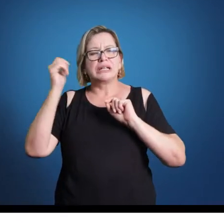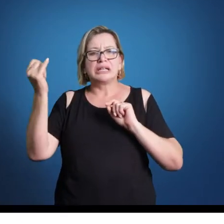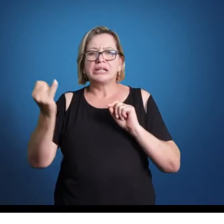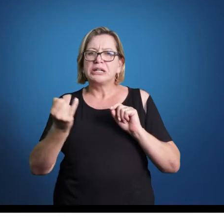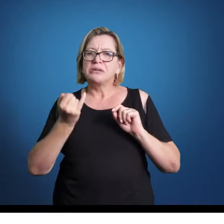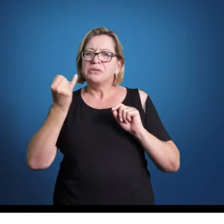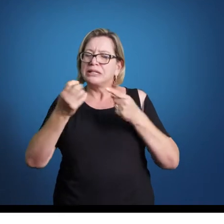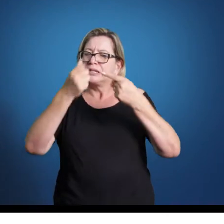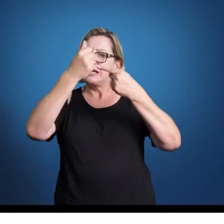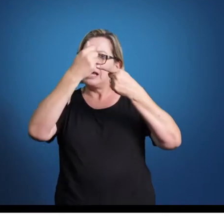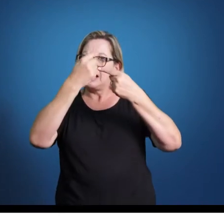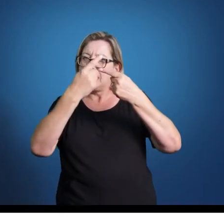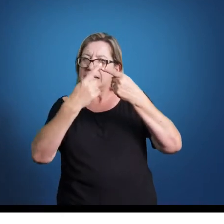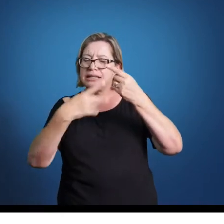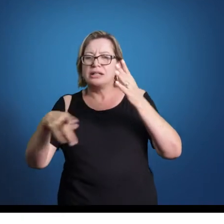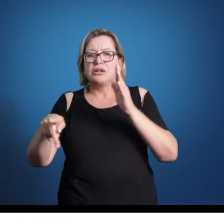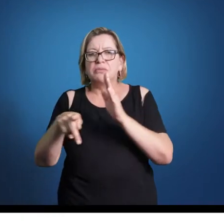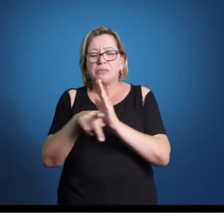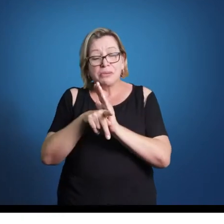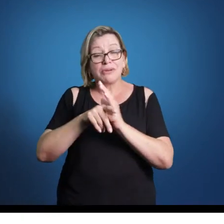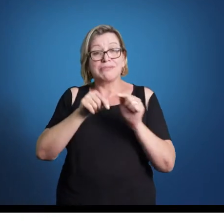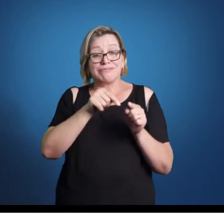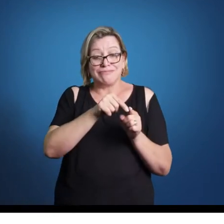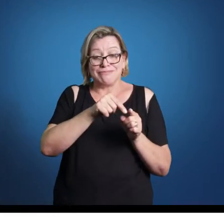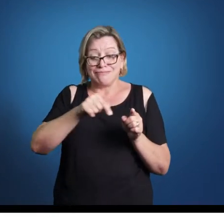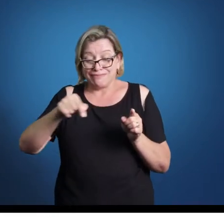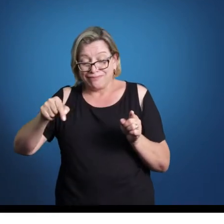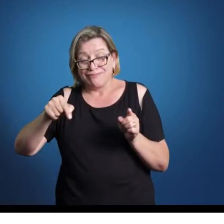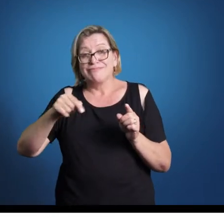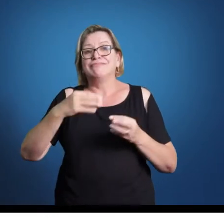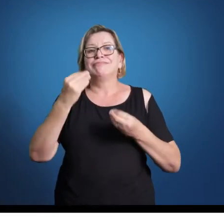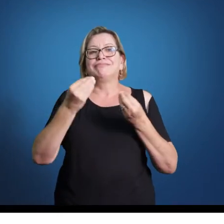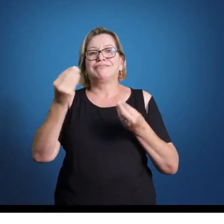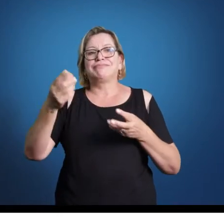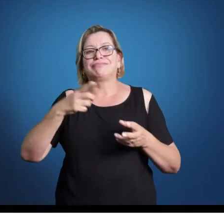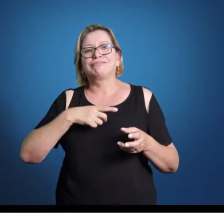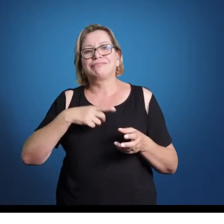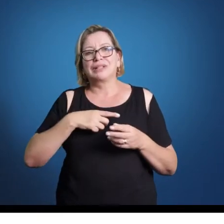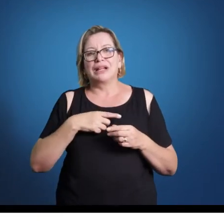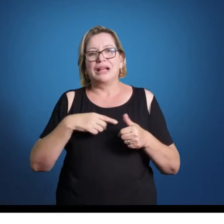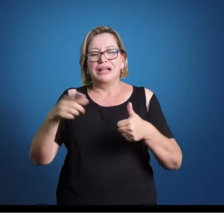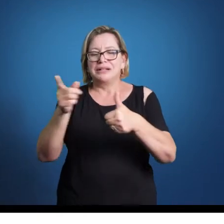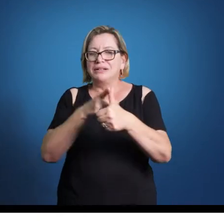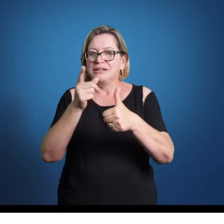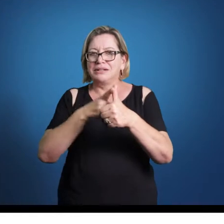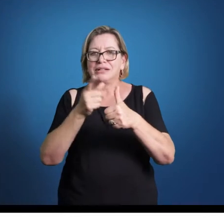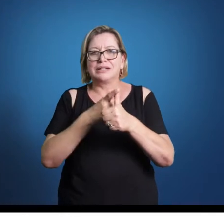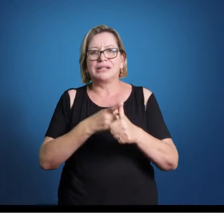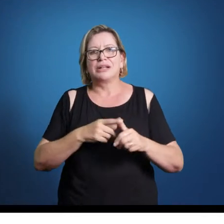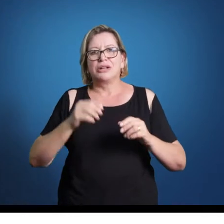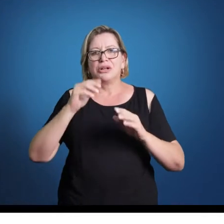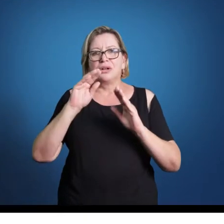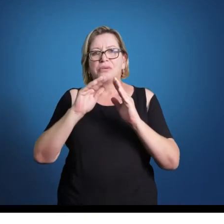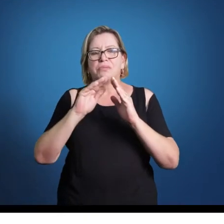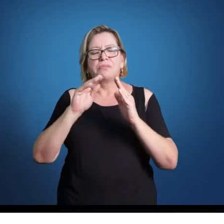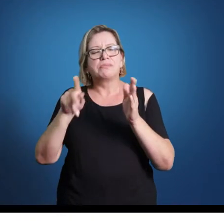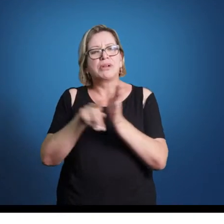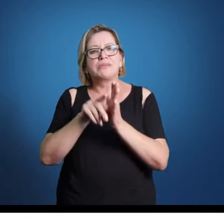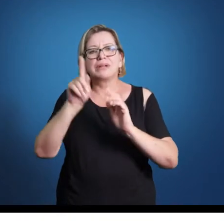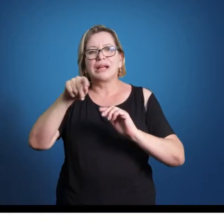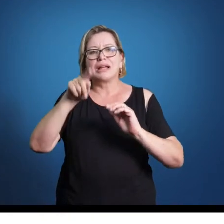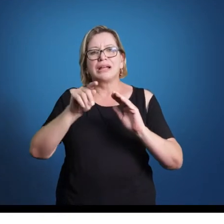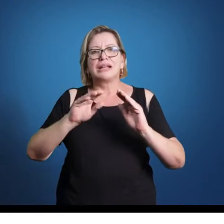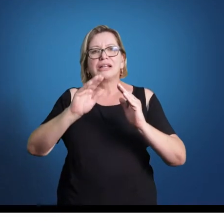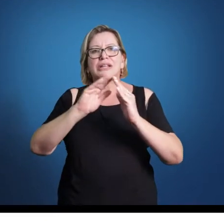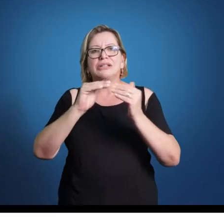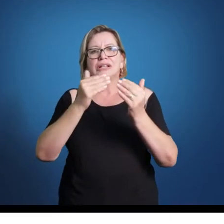vão ser importantes para a gente entender o classicismo. A primeira delas é falar sobre a Escola de Viena. A Escola de Viena